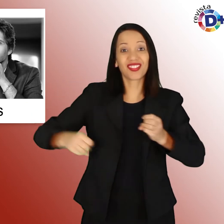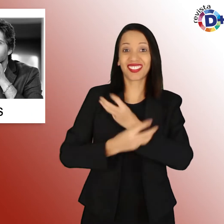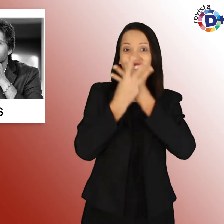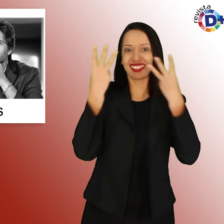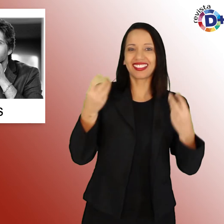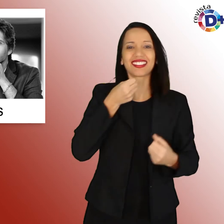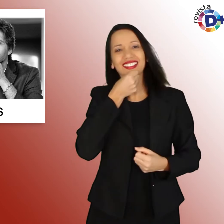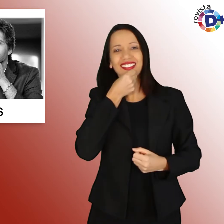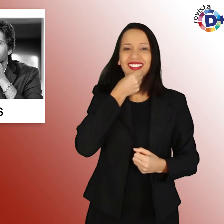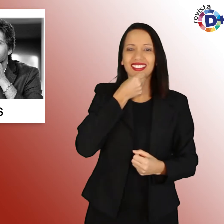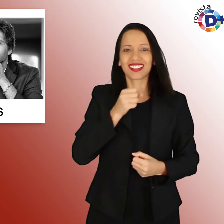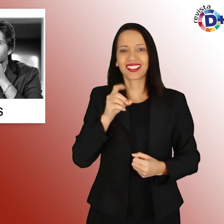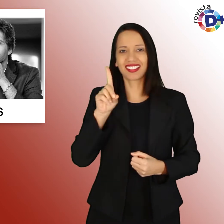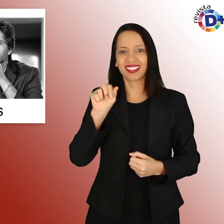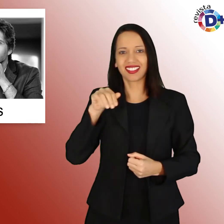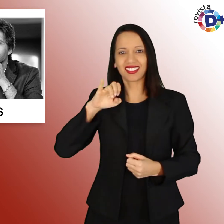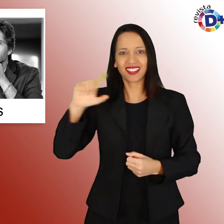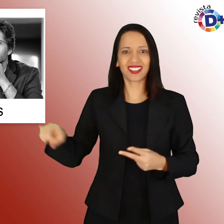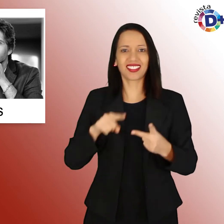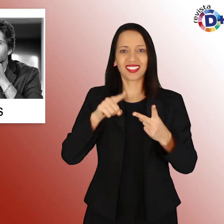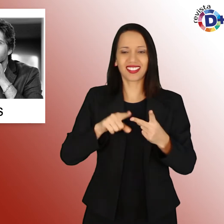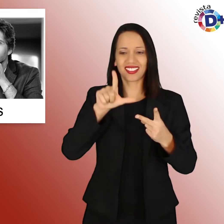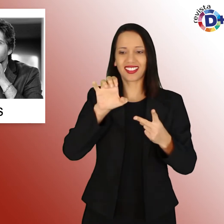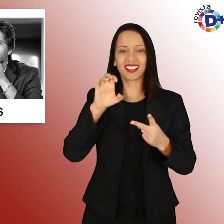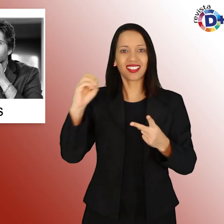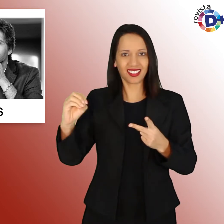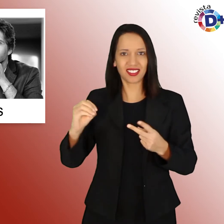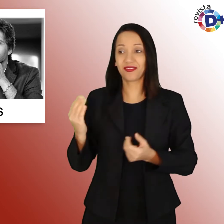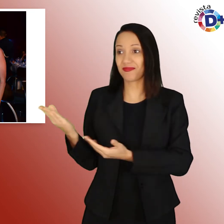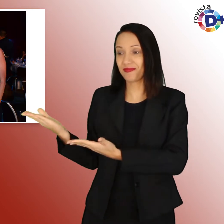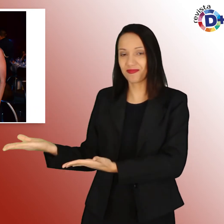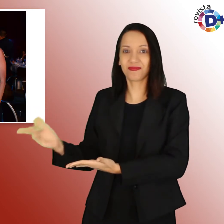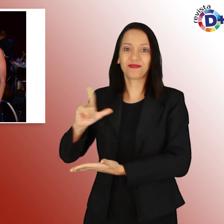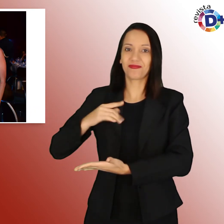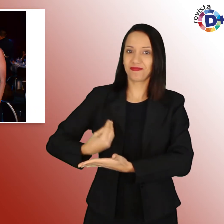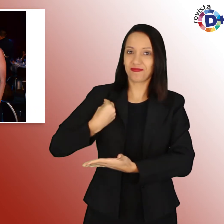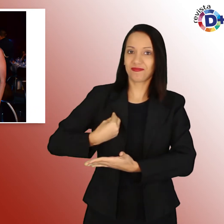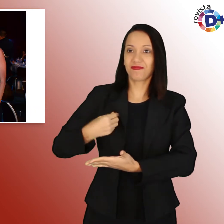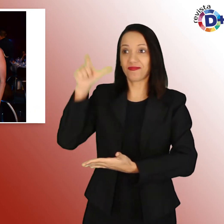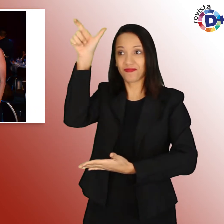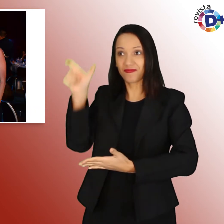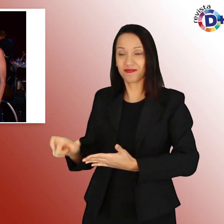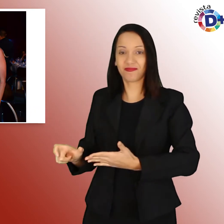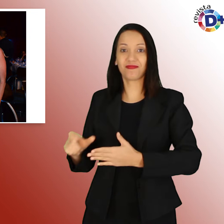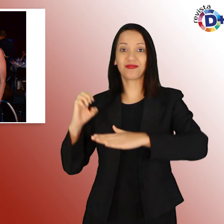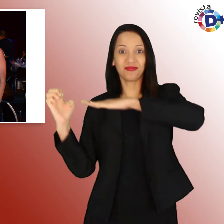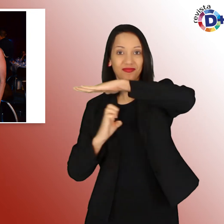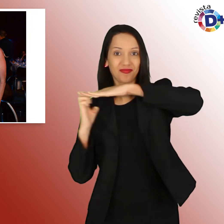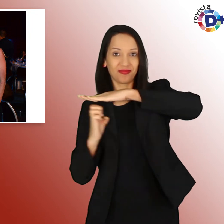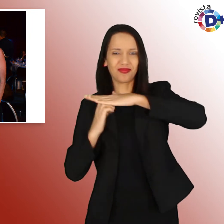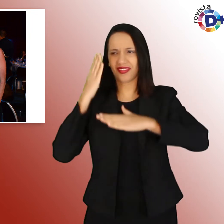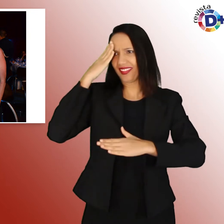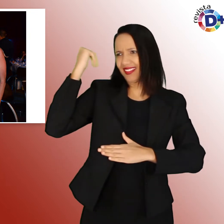Entre os presentes estarão empresários, artistas, celebridades,